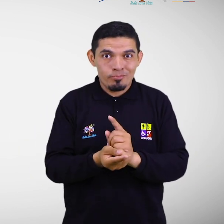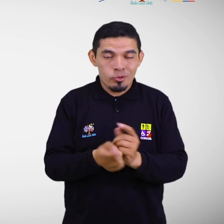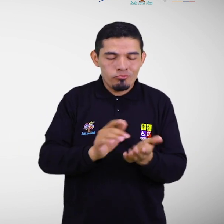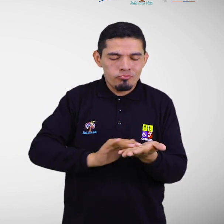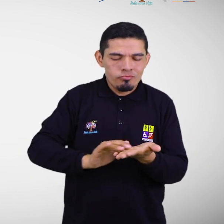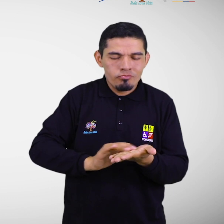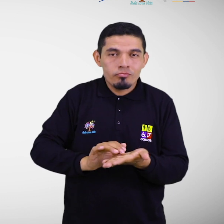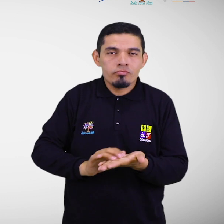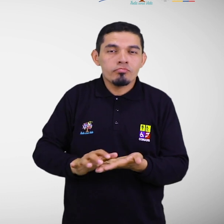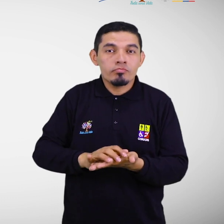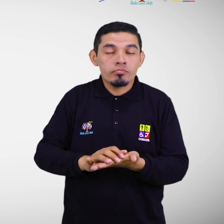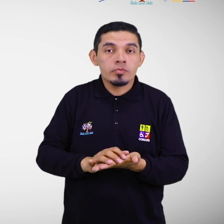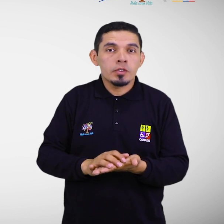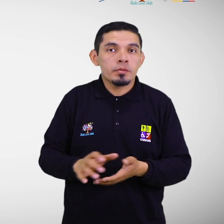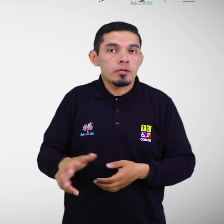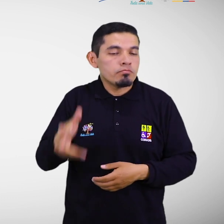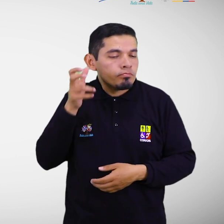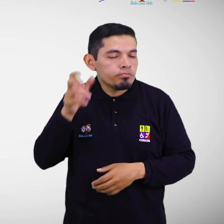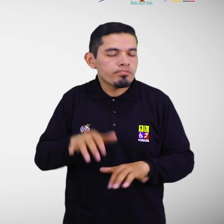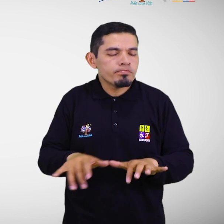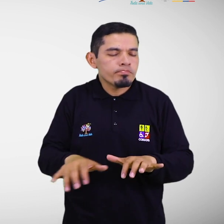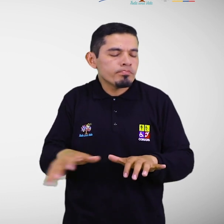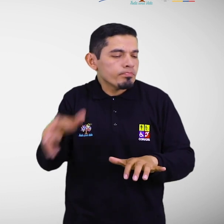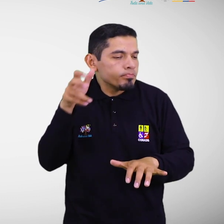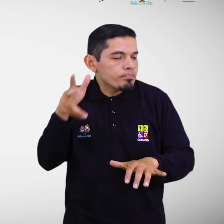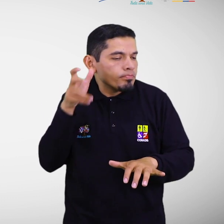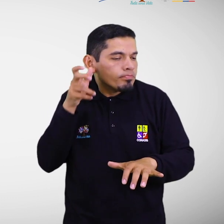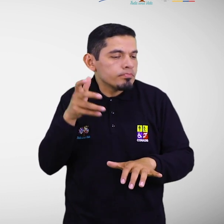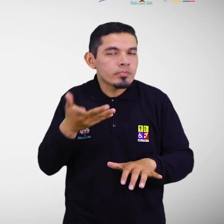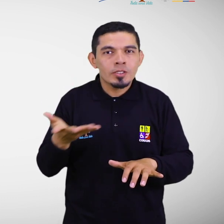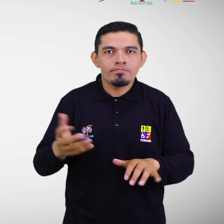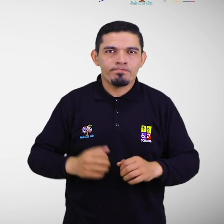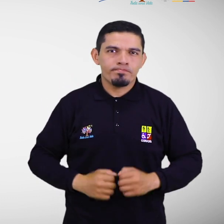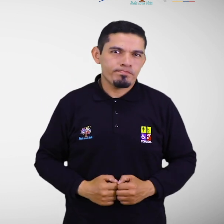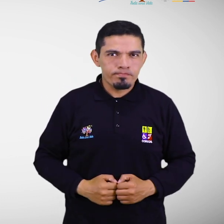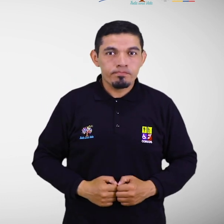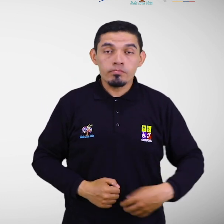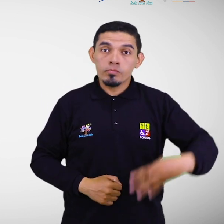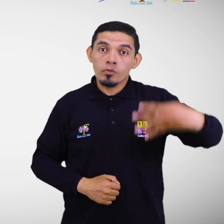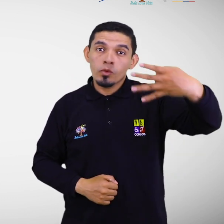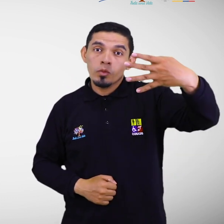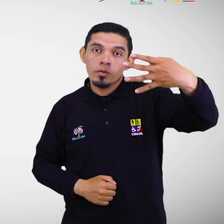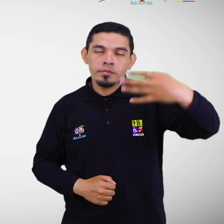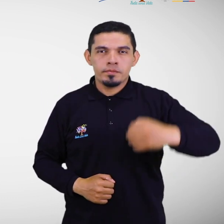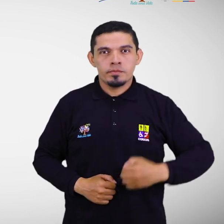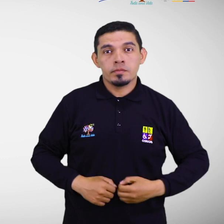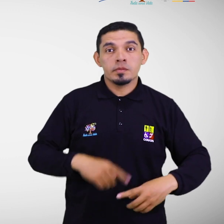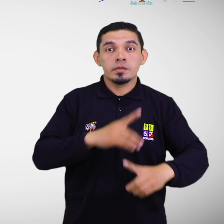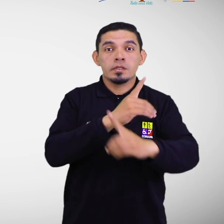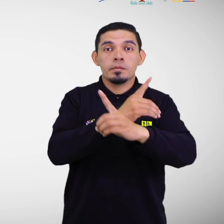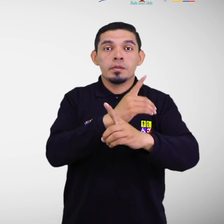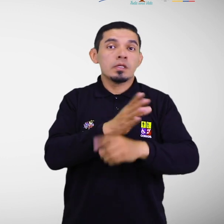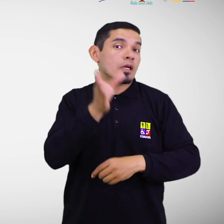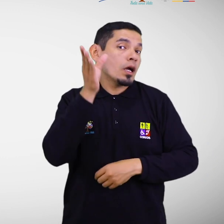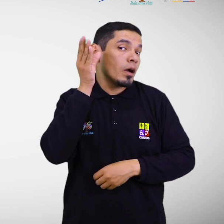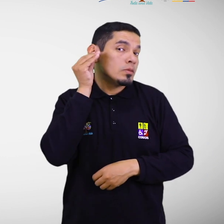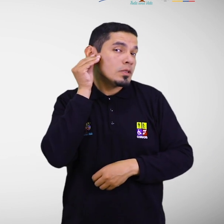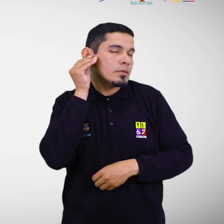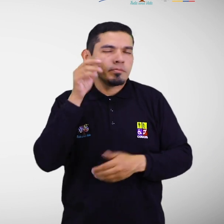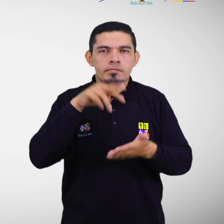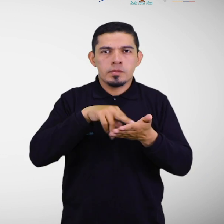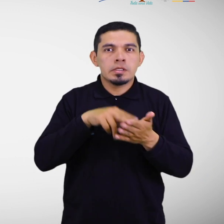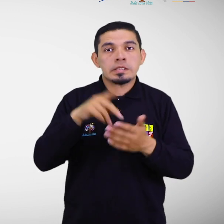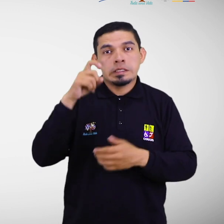relieve, lectores de pantalla y formatos accesibles. 4. Discapacidad auditiva. Se presenta